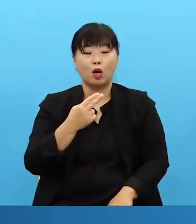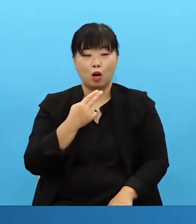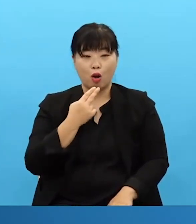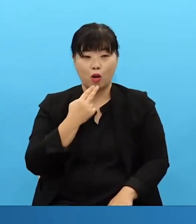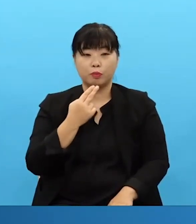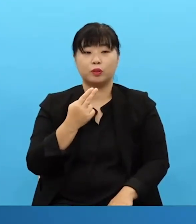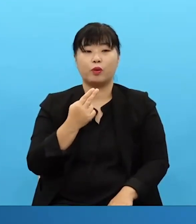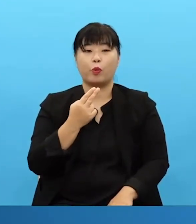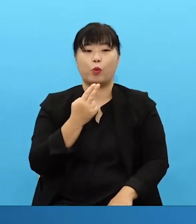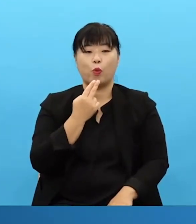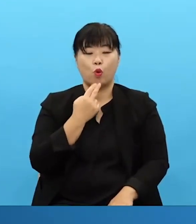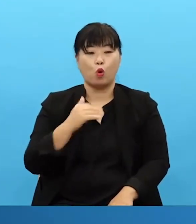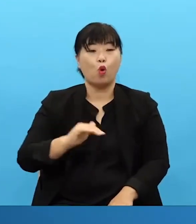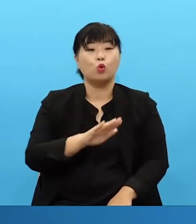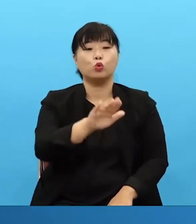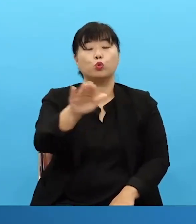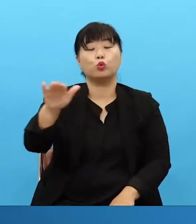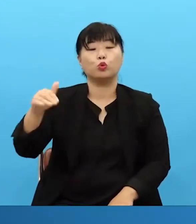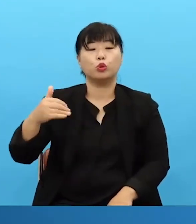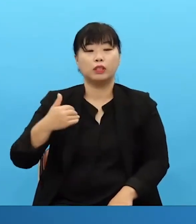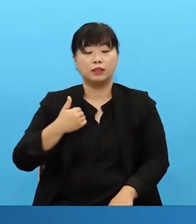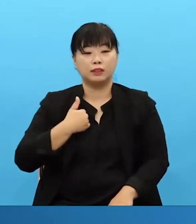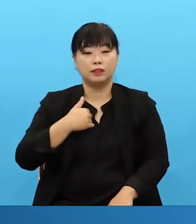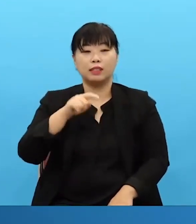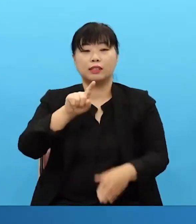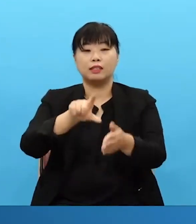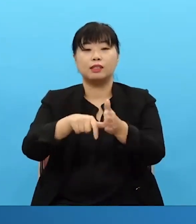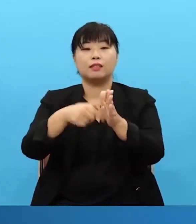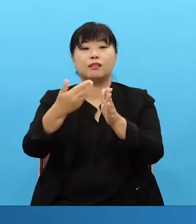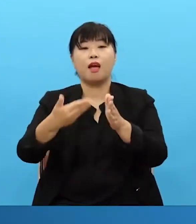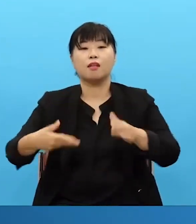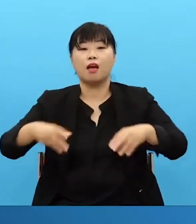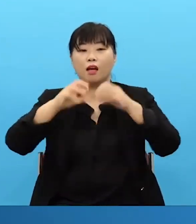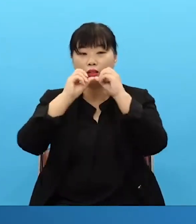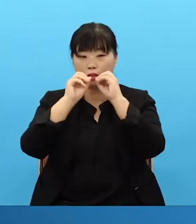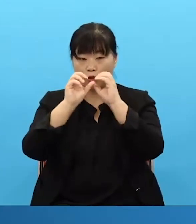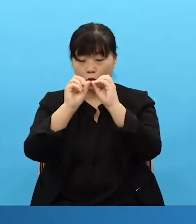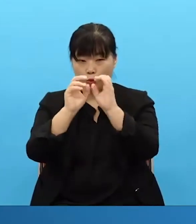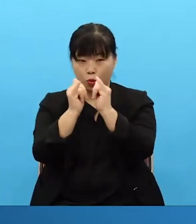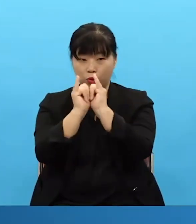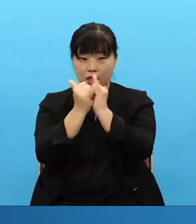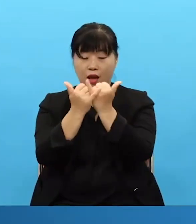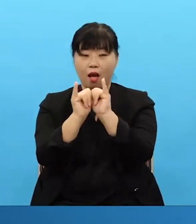없어요 우리는 이 시대의 정도자